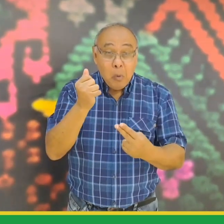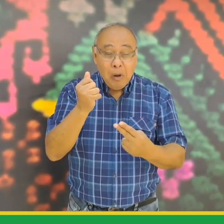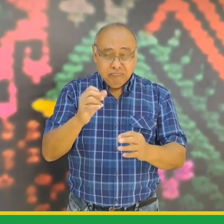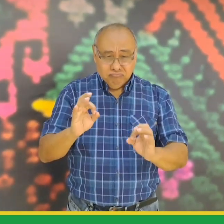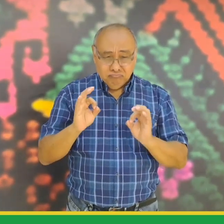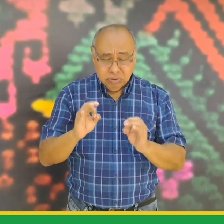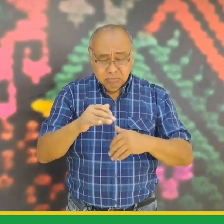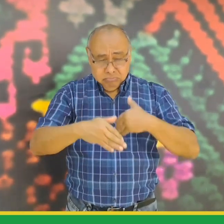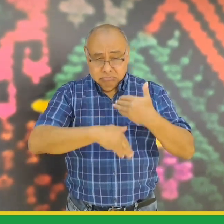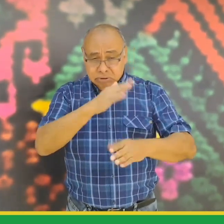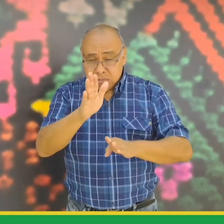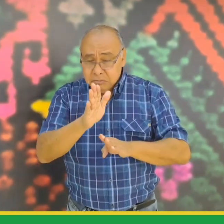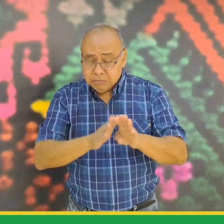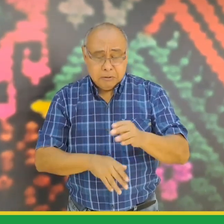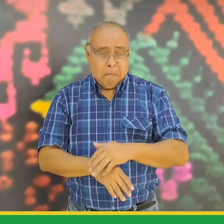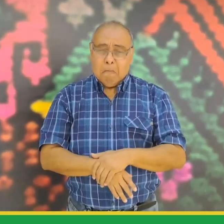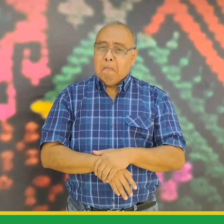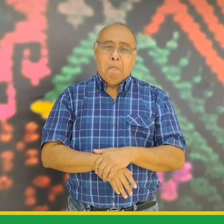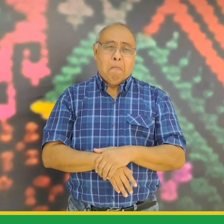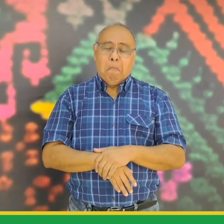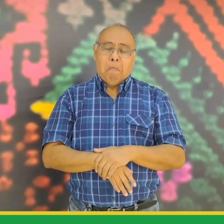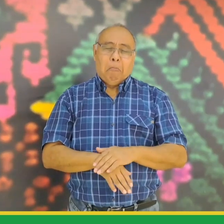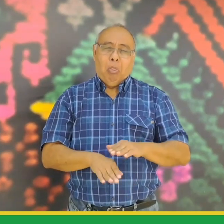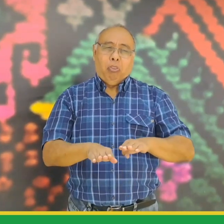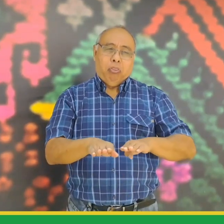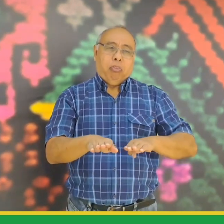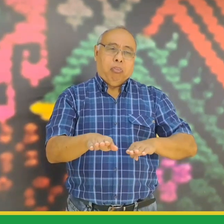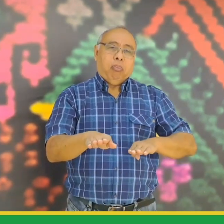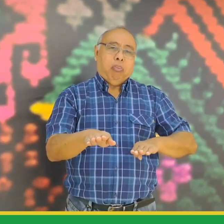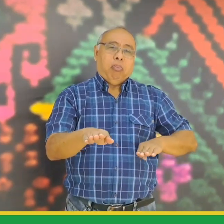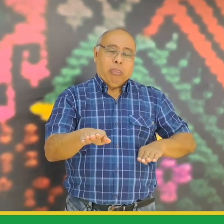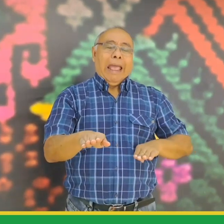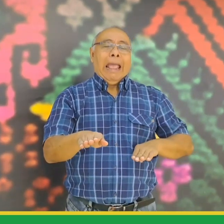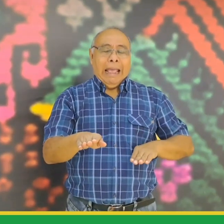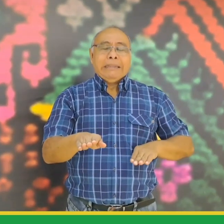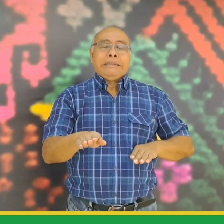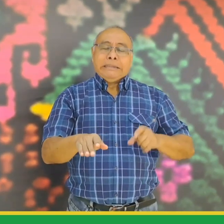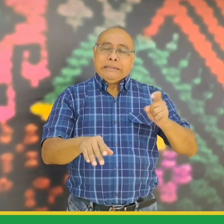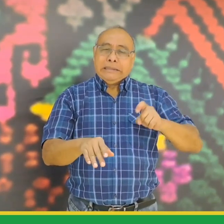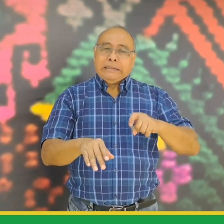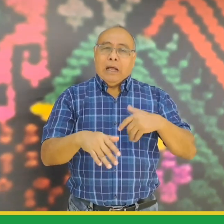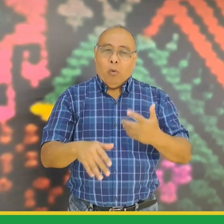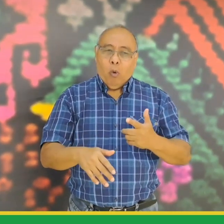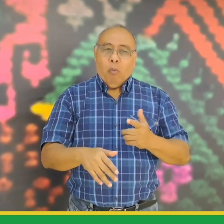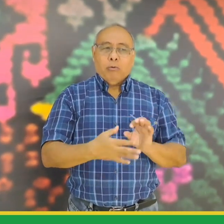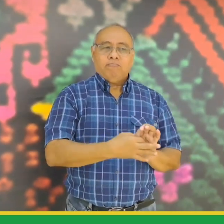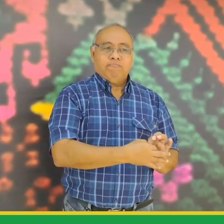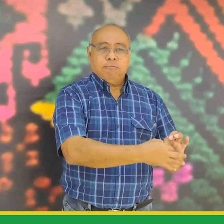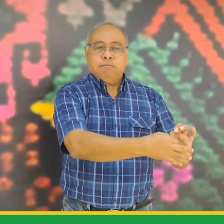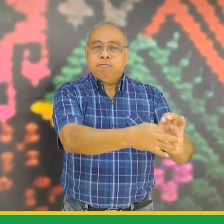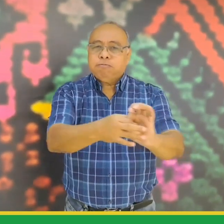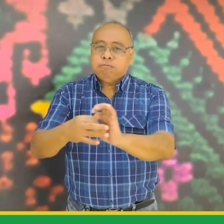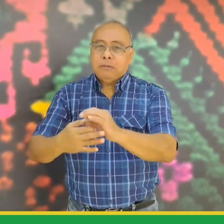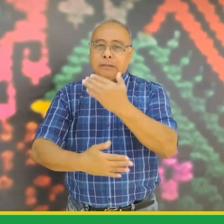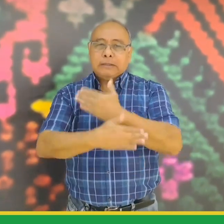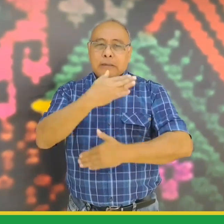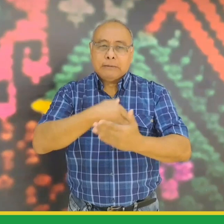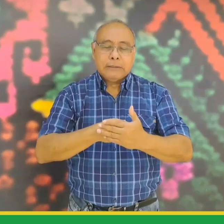ningún desarrollo considerable por ello se requiere un trabajo articulado y de apoyo mutuo entre las personas con